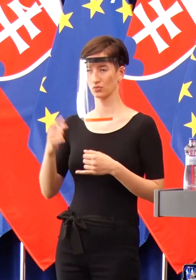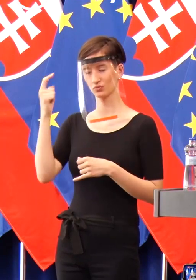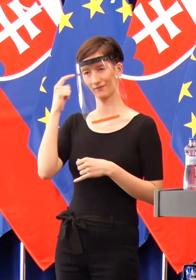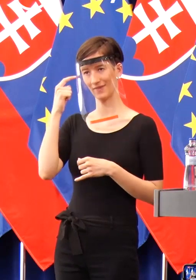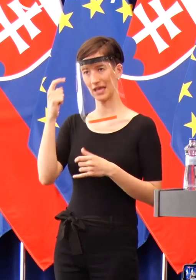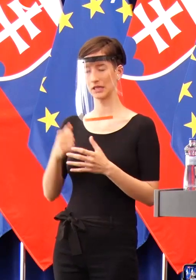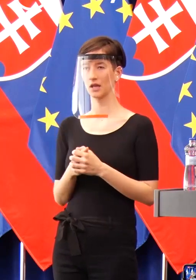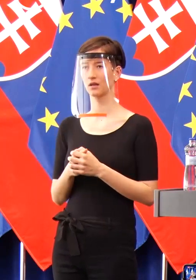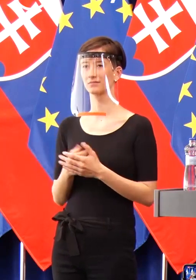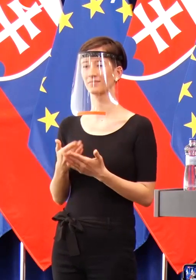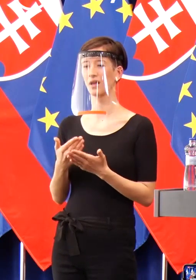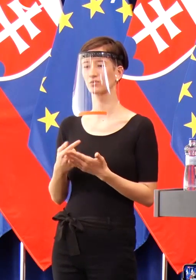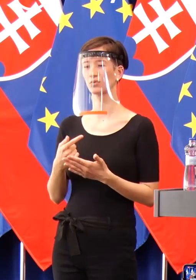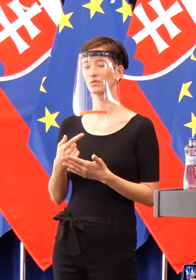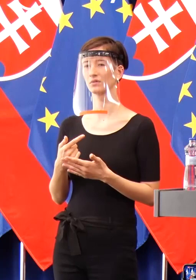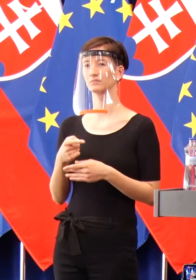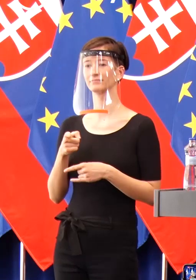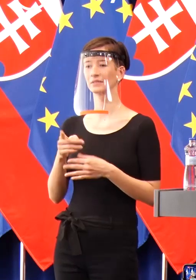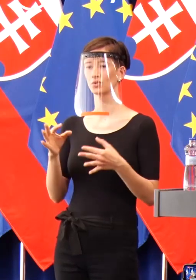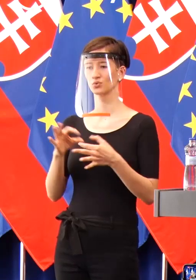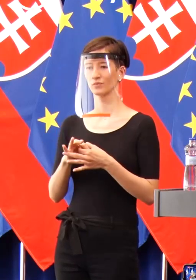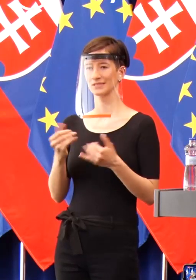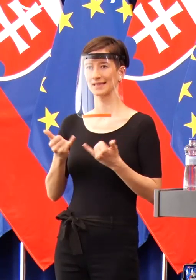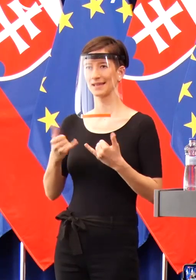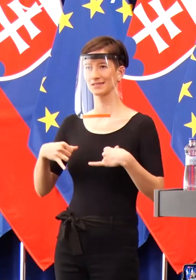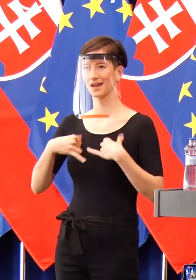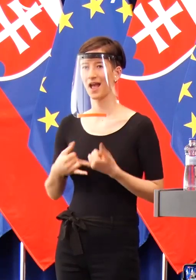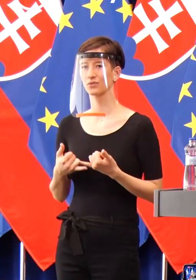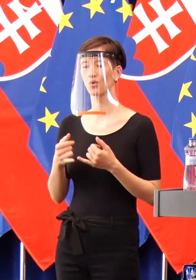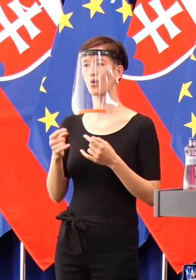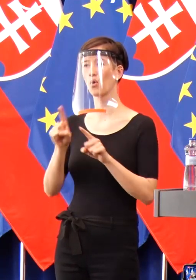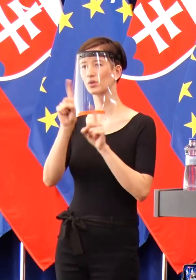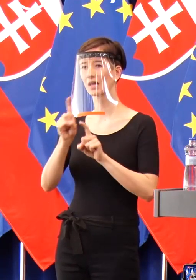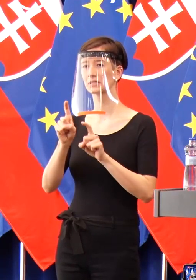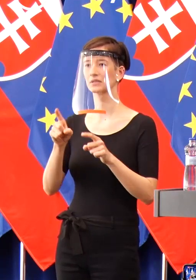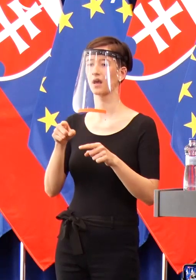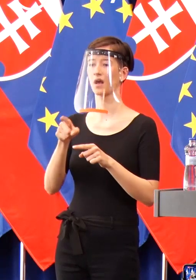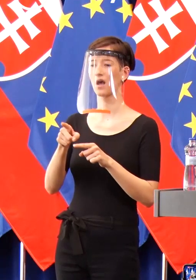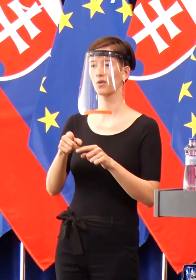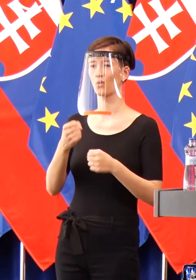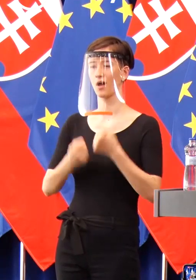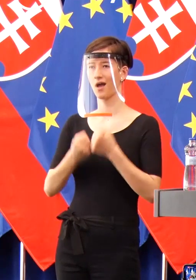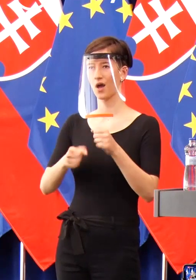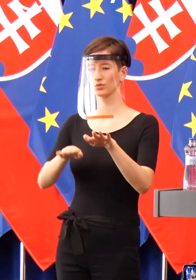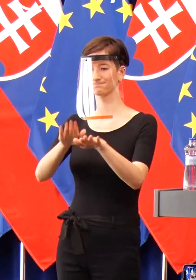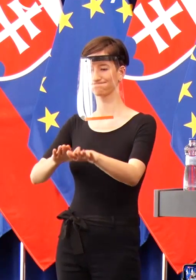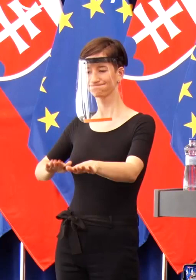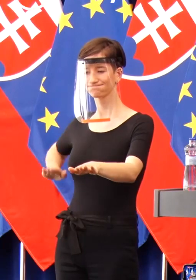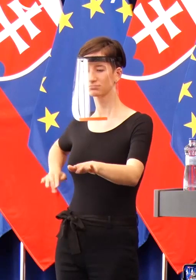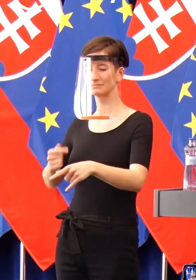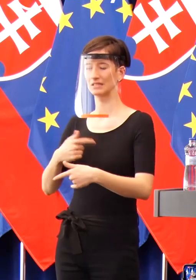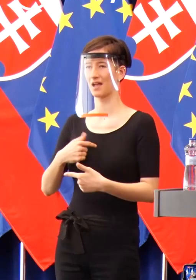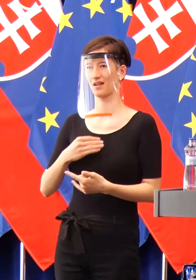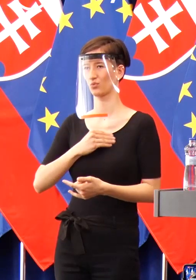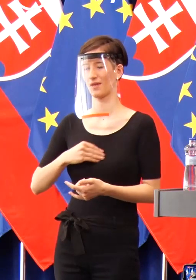príjemné, keď popri tom sme mali riešiť otázky o ohľade kolón v uliciach a podobne. A ja pevne verím, že aj